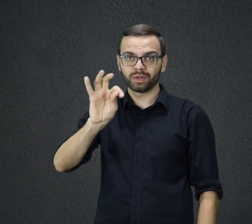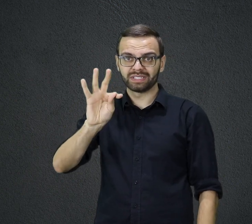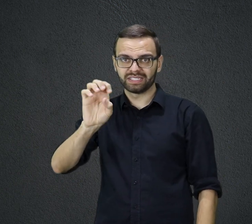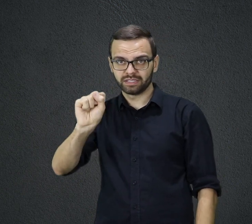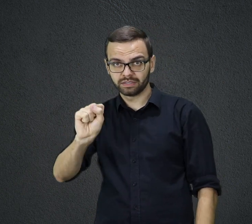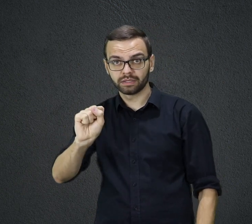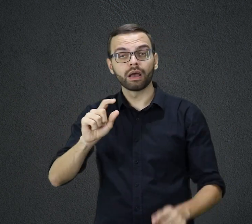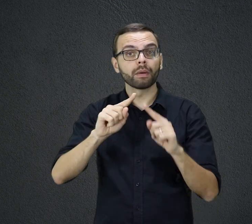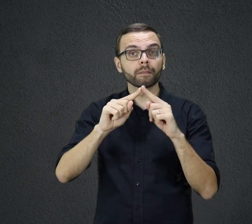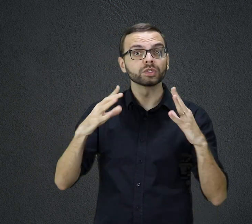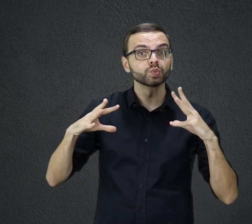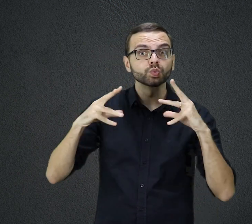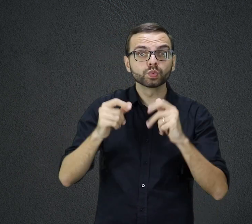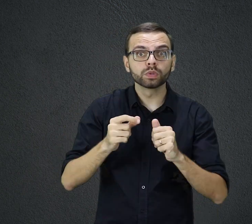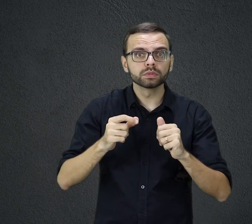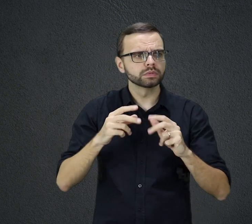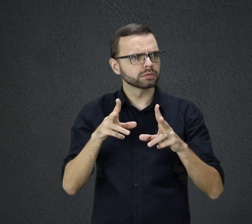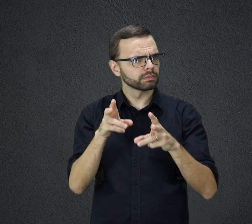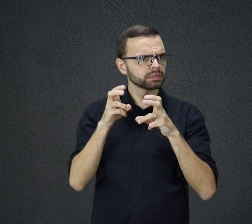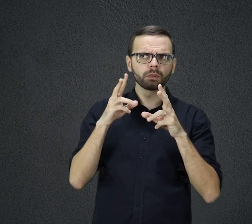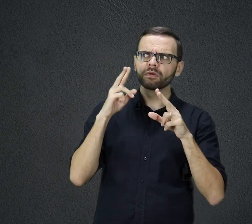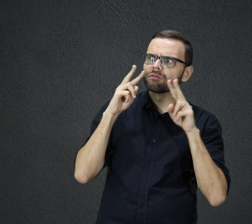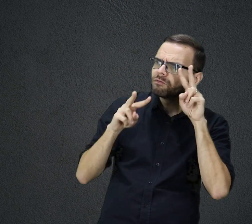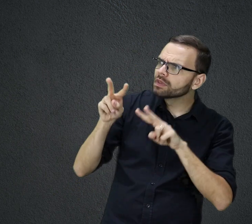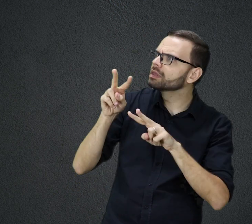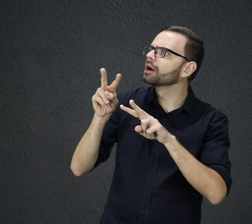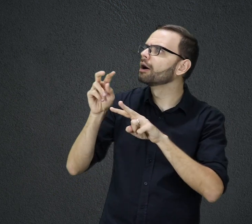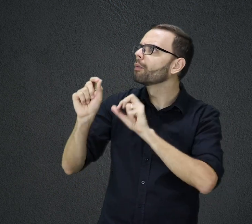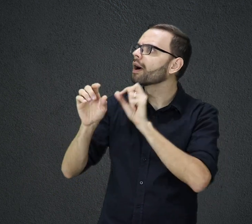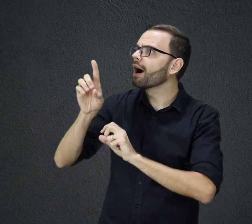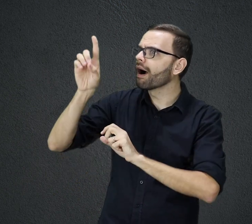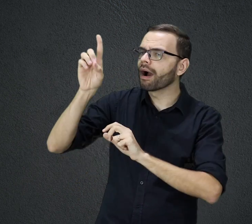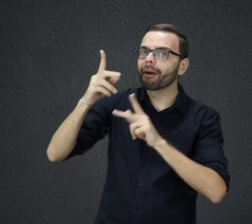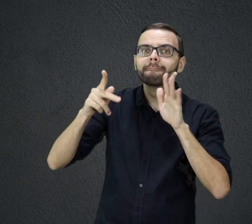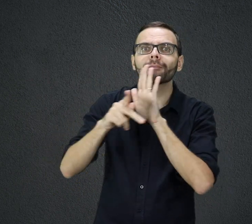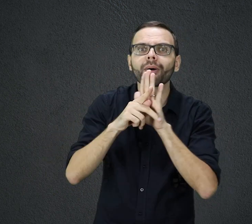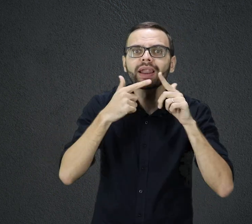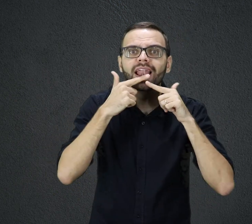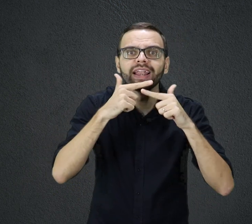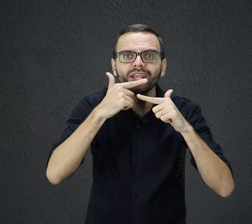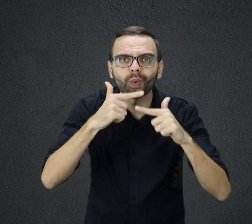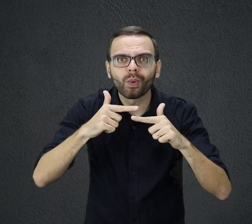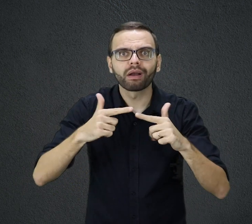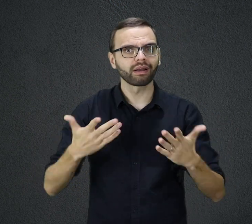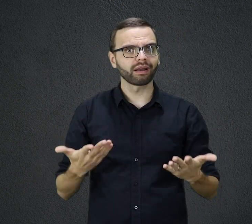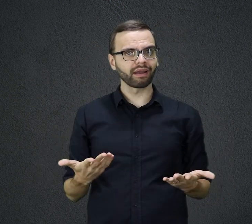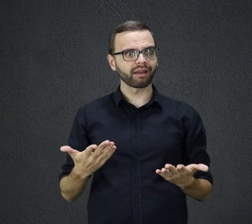a proclamação das maravilhas de Deus em sua própria língua. A princípio, as multidões ficaram